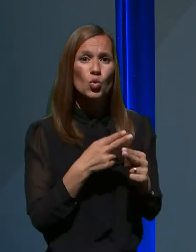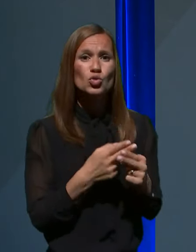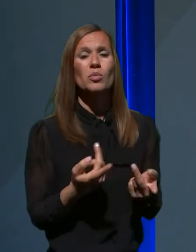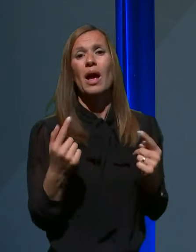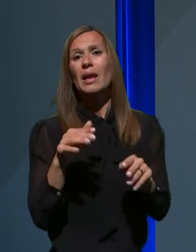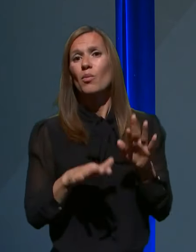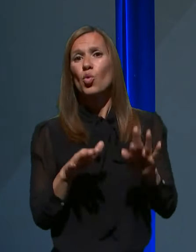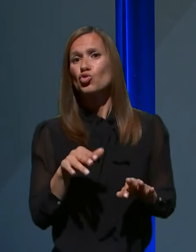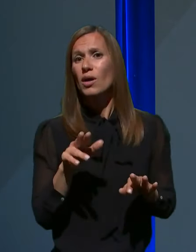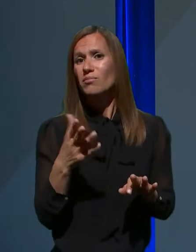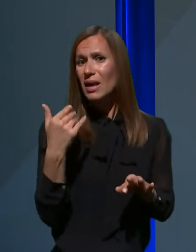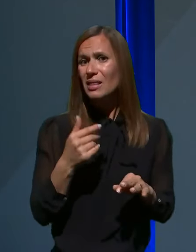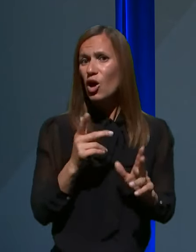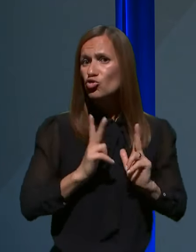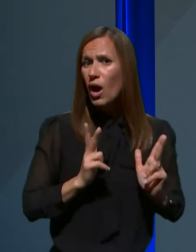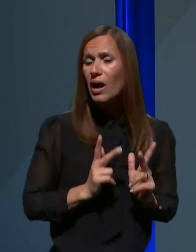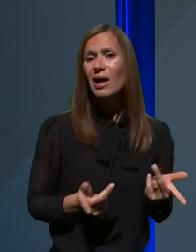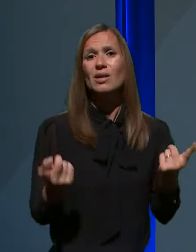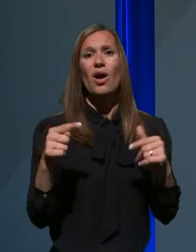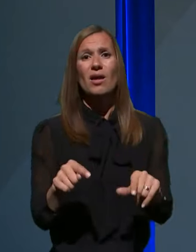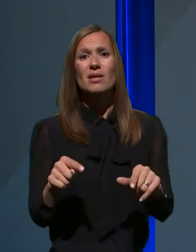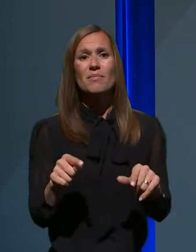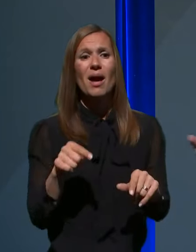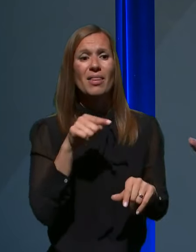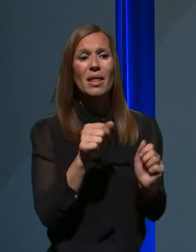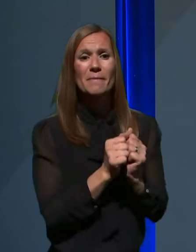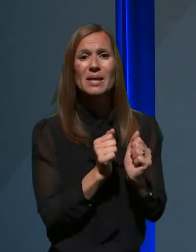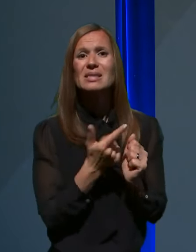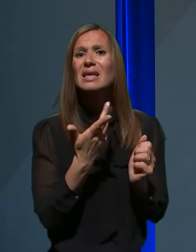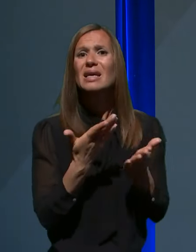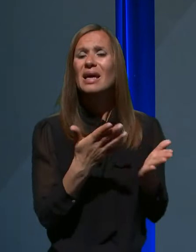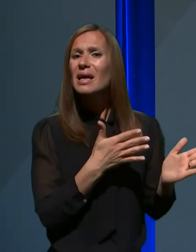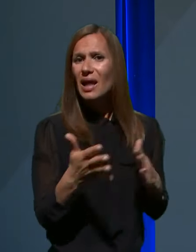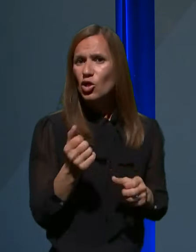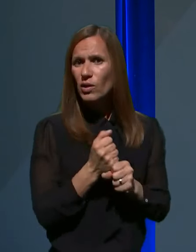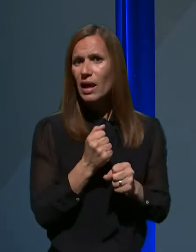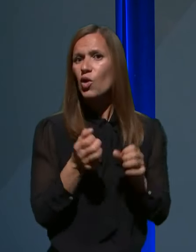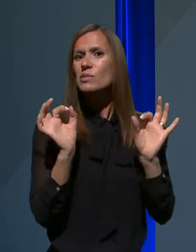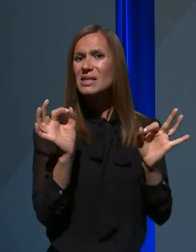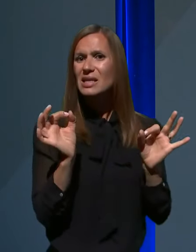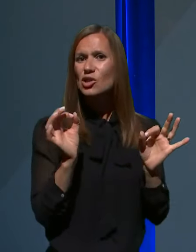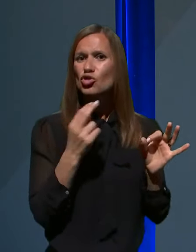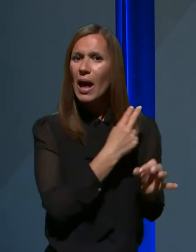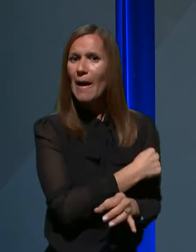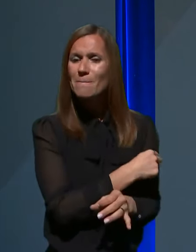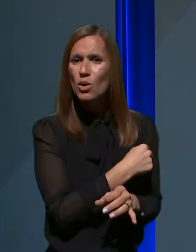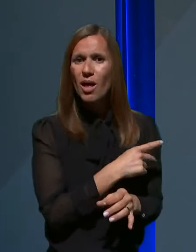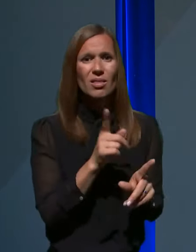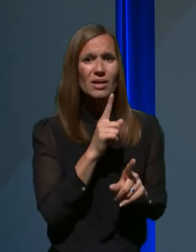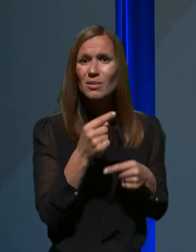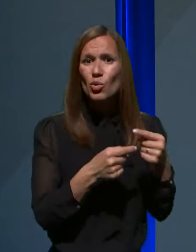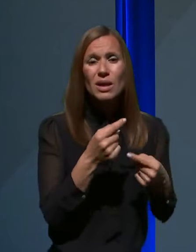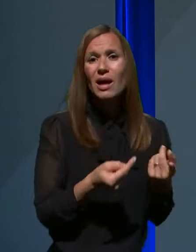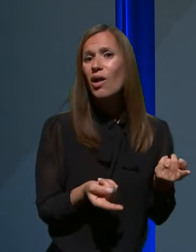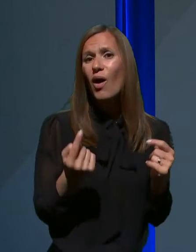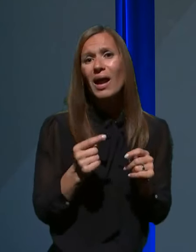čakanju, so bile na mestih, kjer redno delo v določenih specialističnih ambulantah ni potekalo in tako naprej.